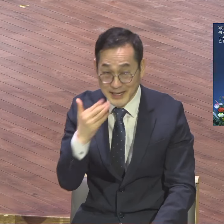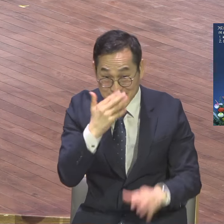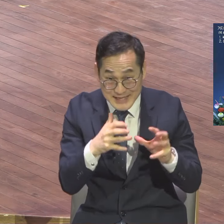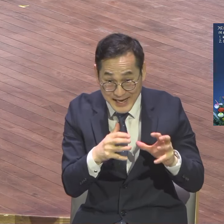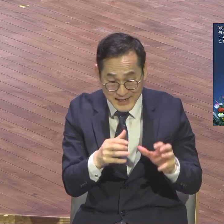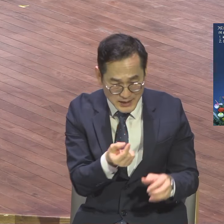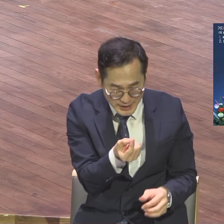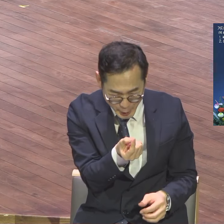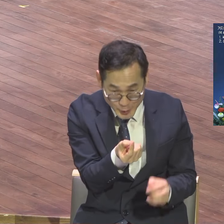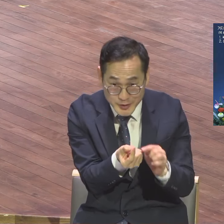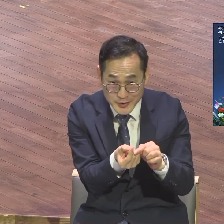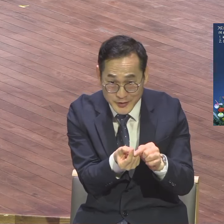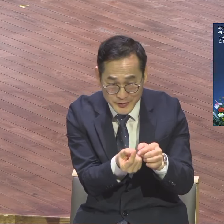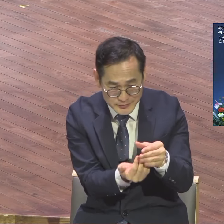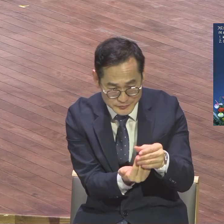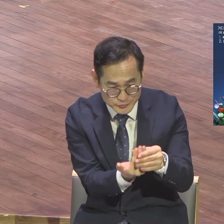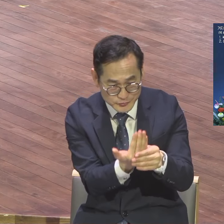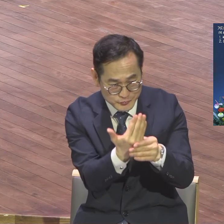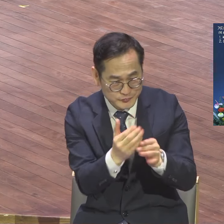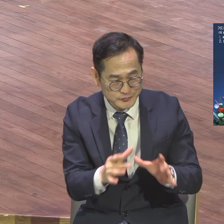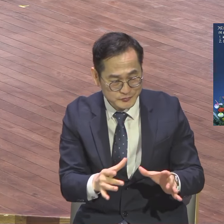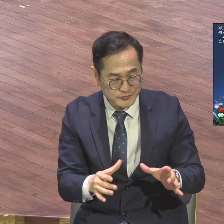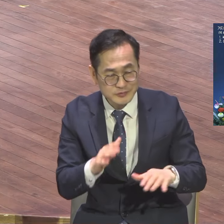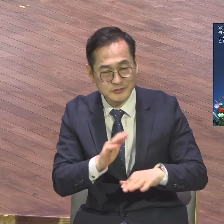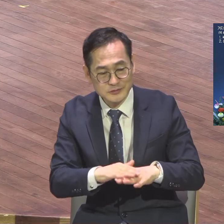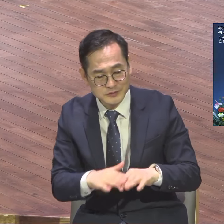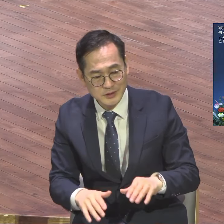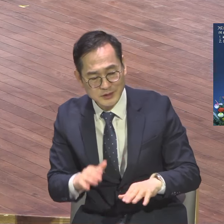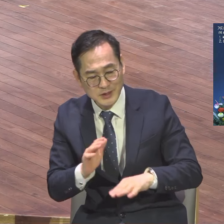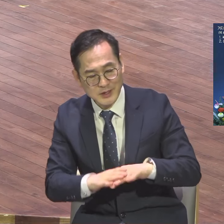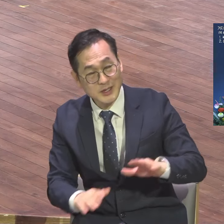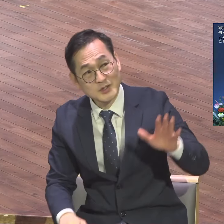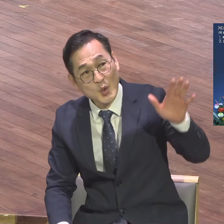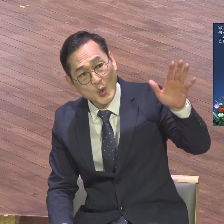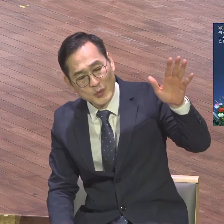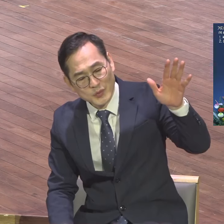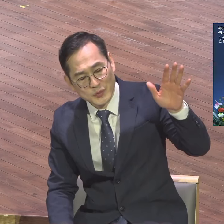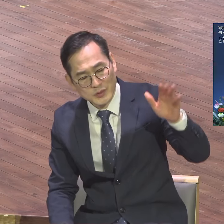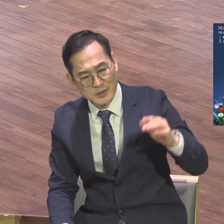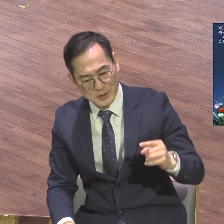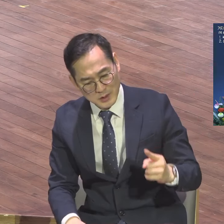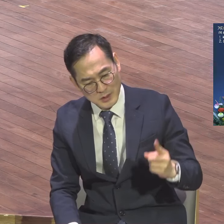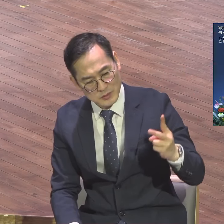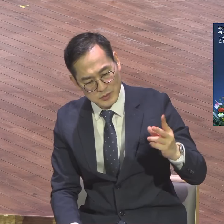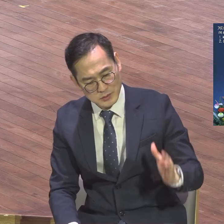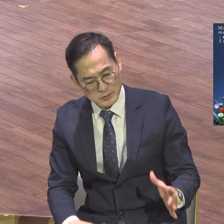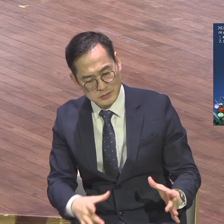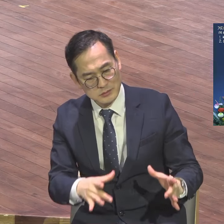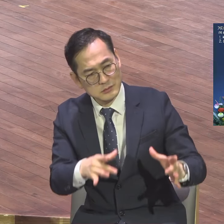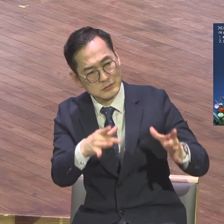자라가 어느정도 크냐. 제가 이렇게 손을 붙잡을 3m 정도 한 크기가